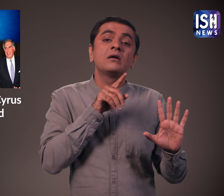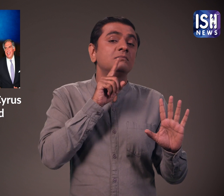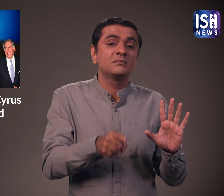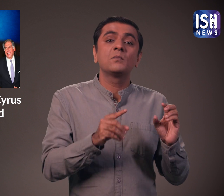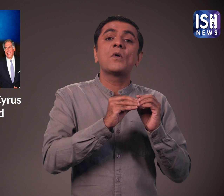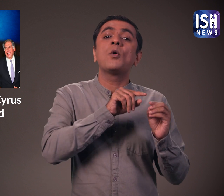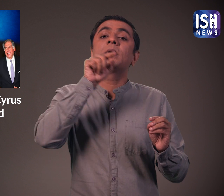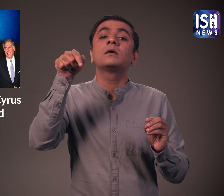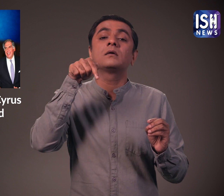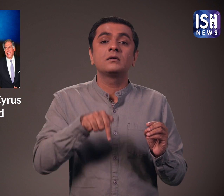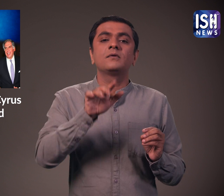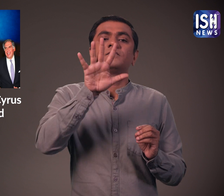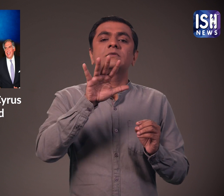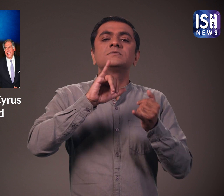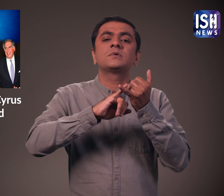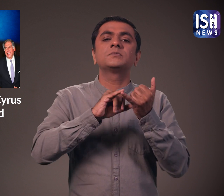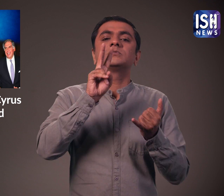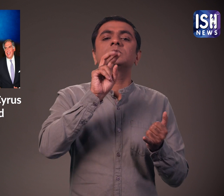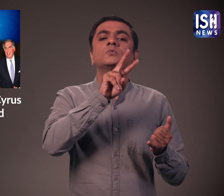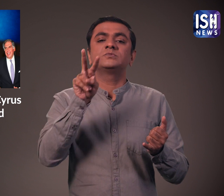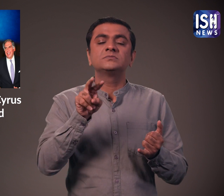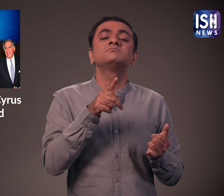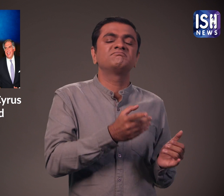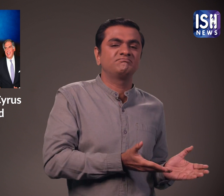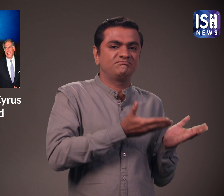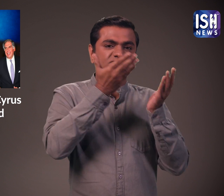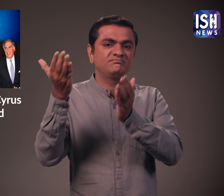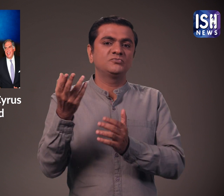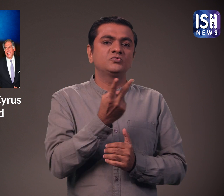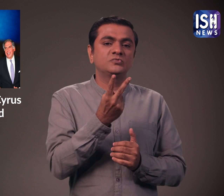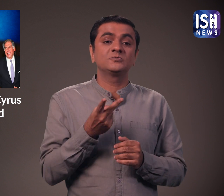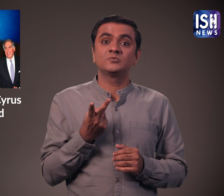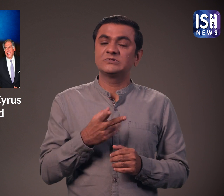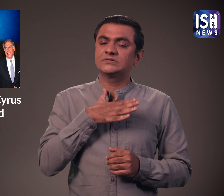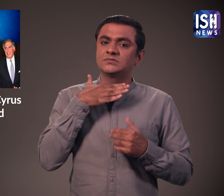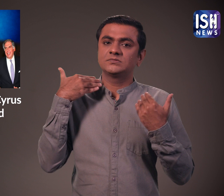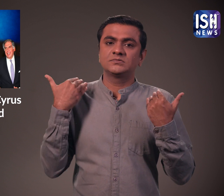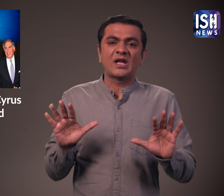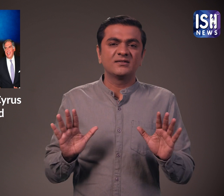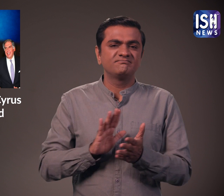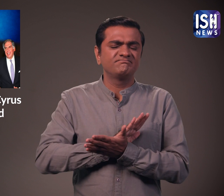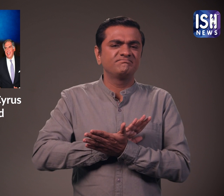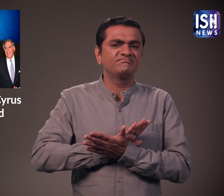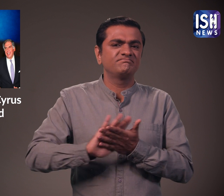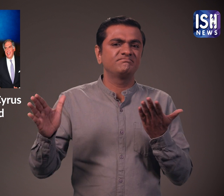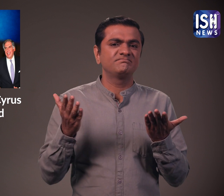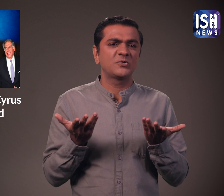और उन्हें आज 5 सितमबर 2022 को मुंबई के एक अस्पताल में स्टानांतरित कर दिया जाएगा। दो यात्रियों की जान चली